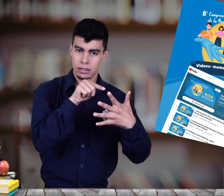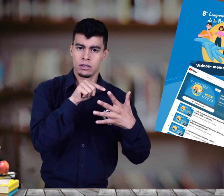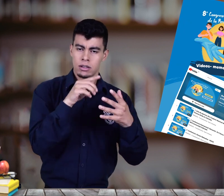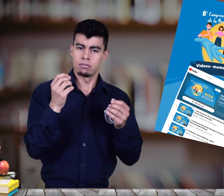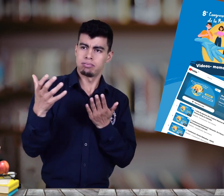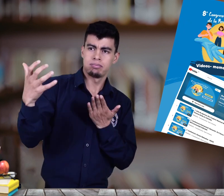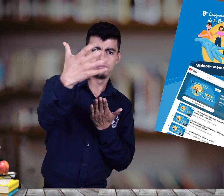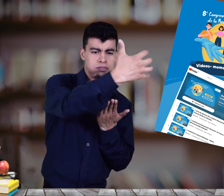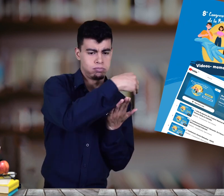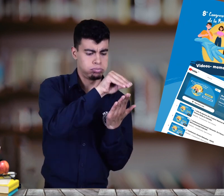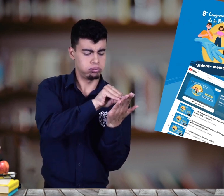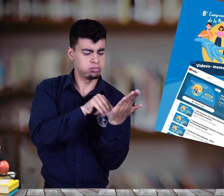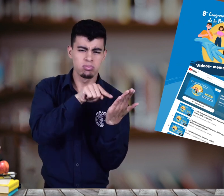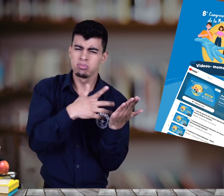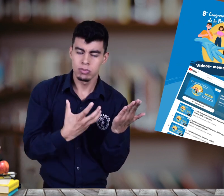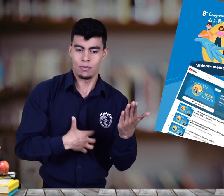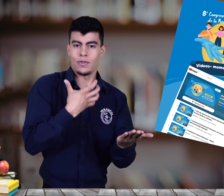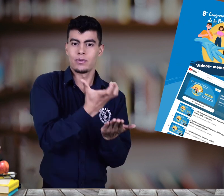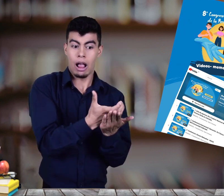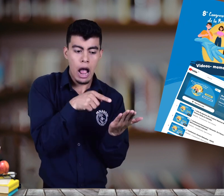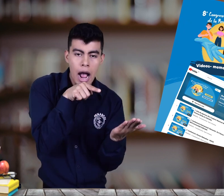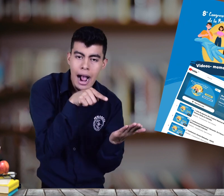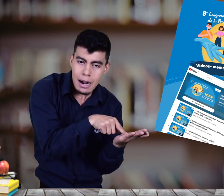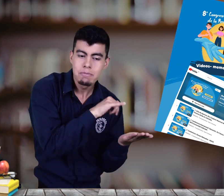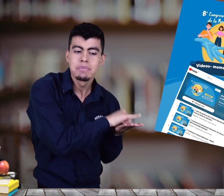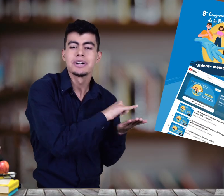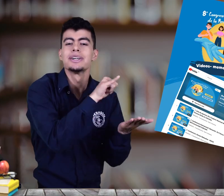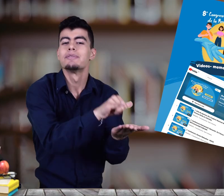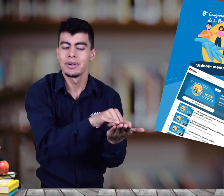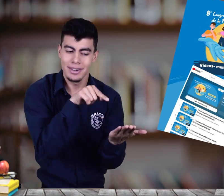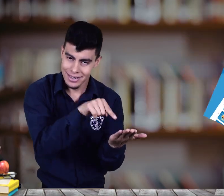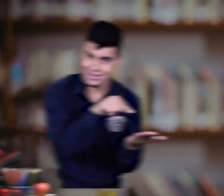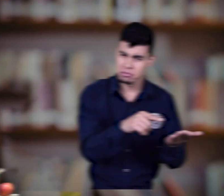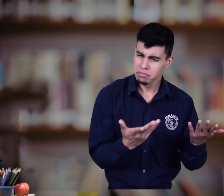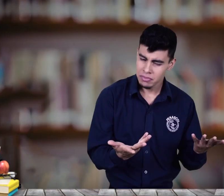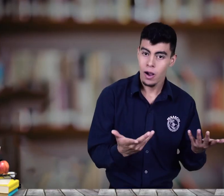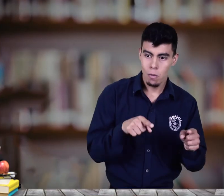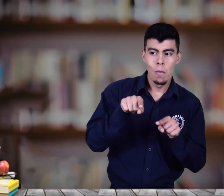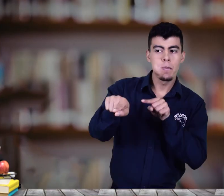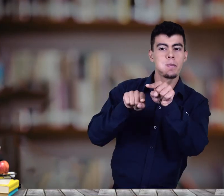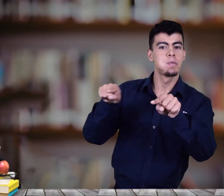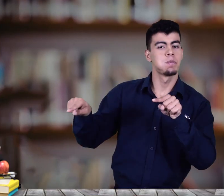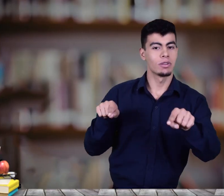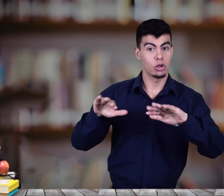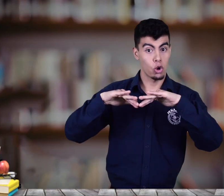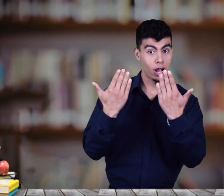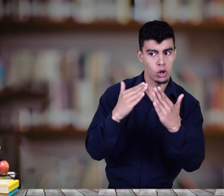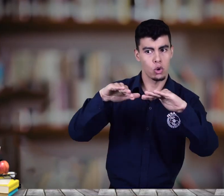el Manifiesto de la Comunidad Sorda producto del VIII Congreso Nacional realizado hace un tiempo, dándonos pie para pensar que